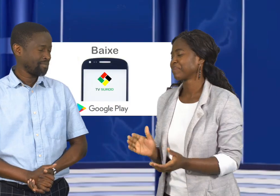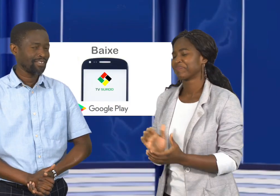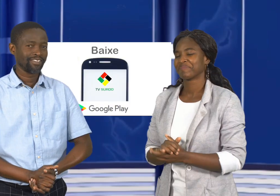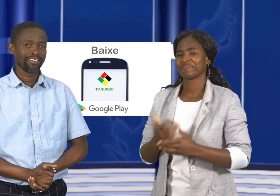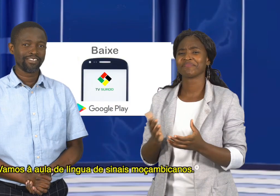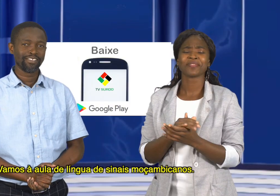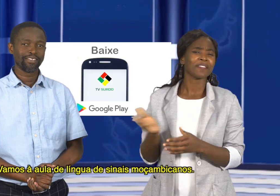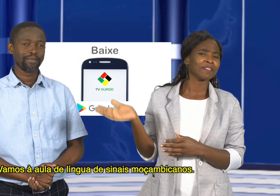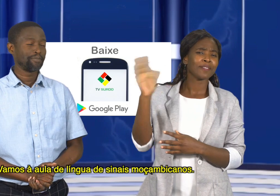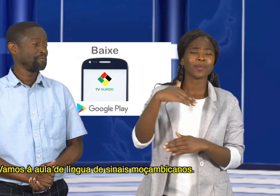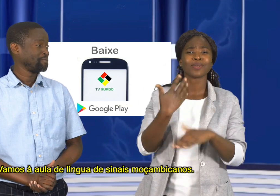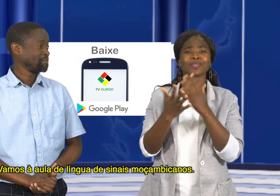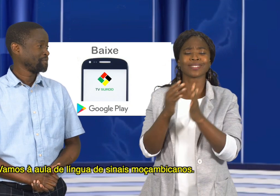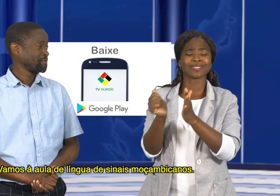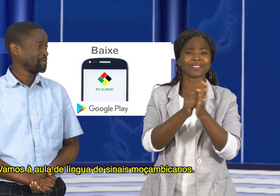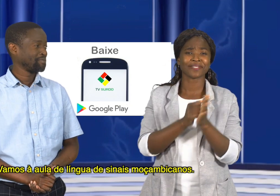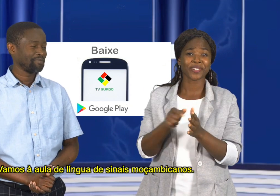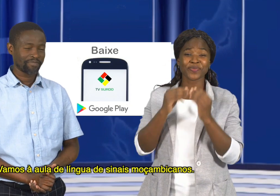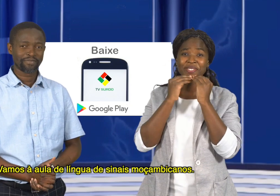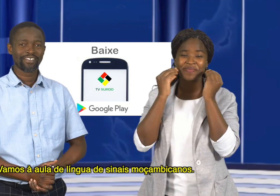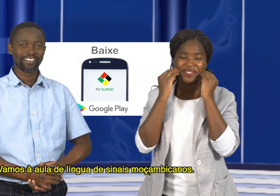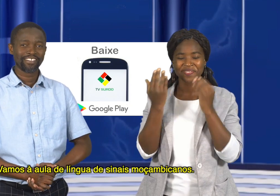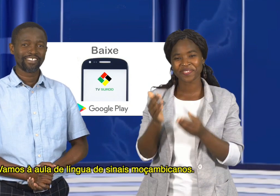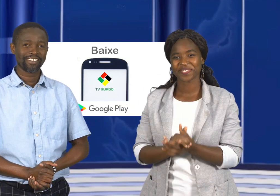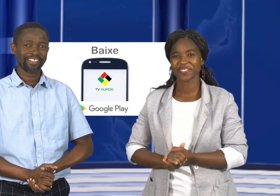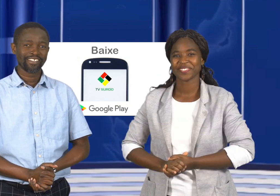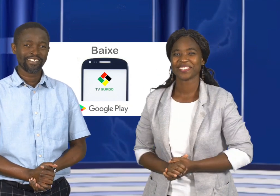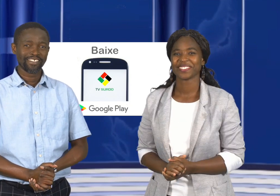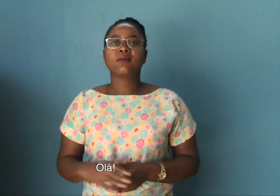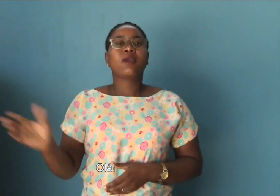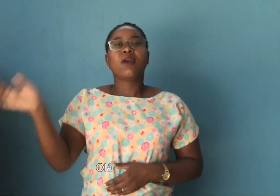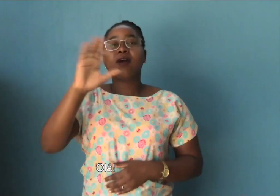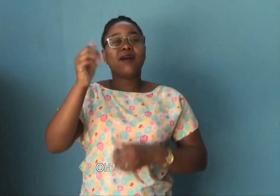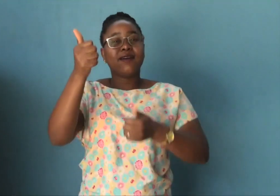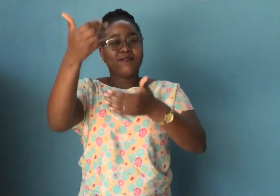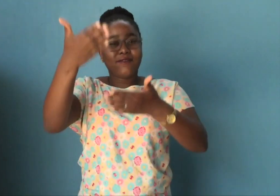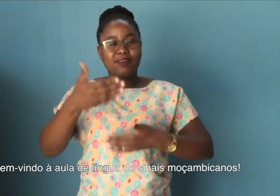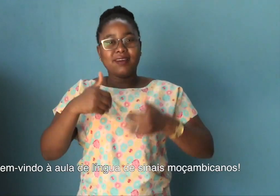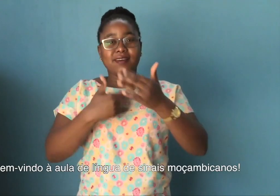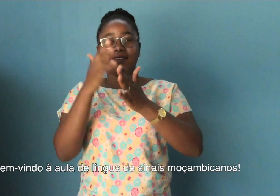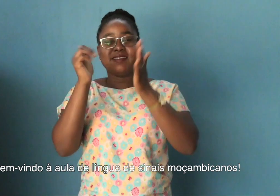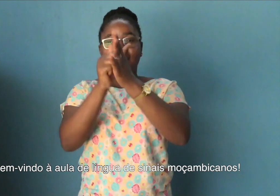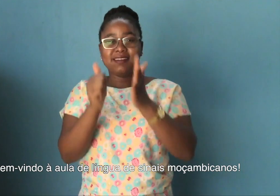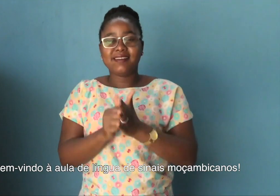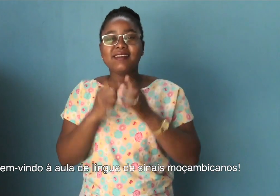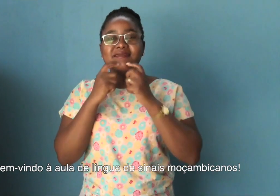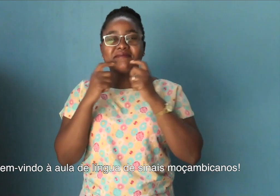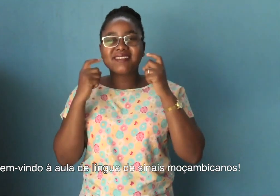vamos a aula de língua de sinais moçambicanos olá sejam bem-vindos a aula de língua de